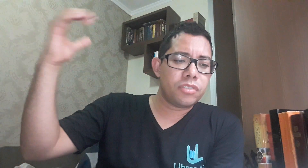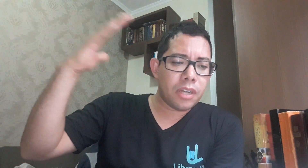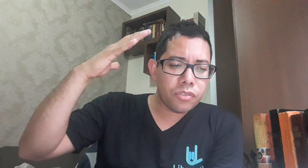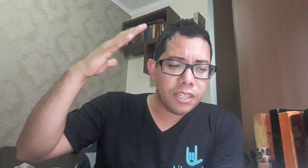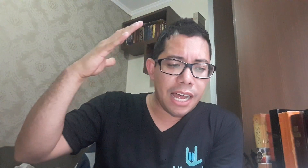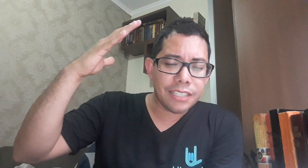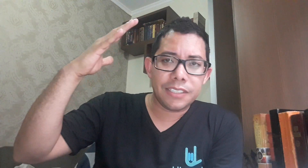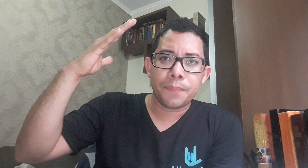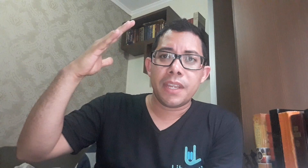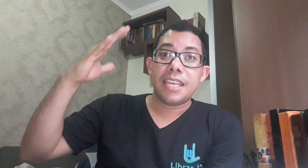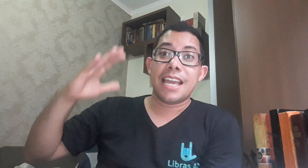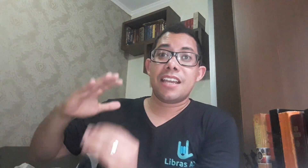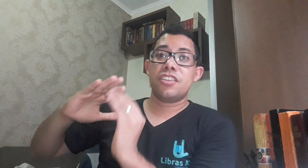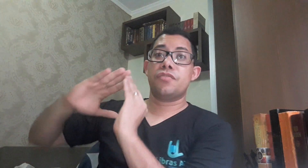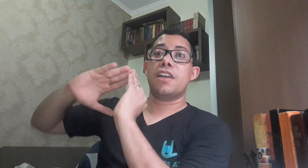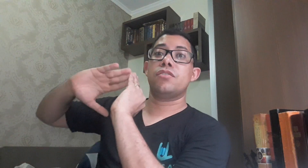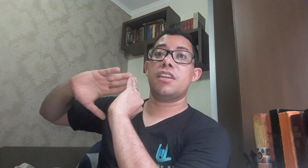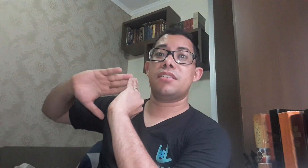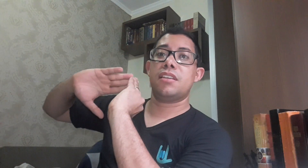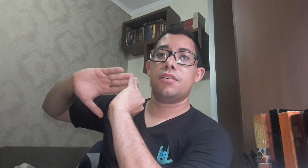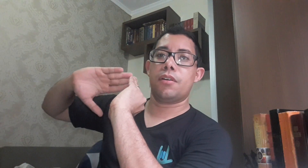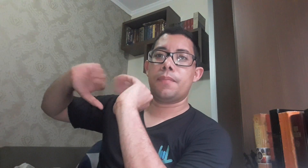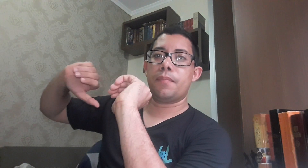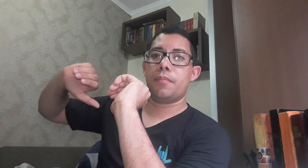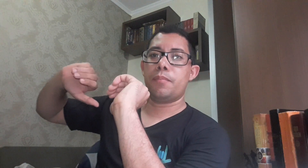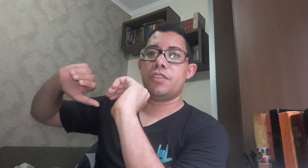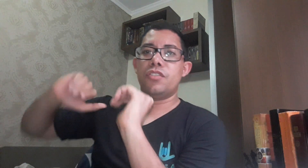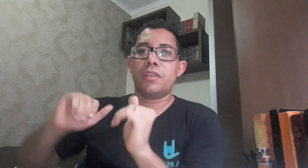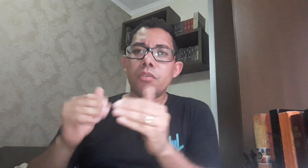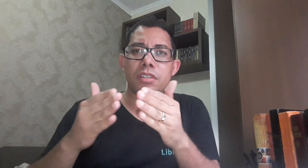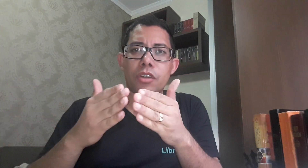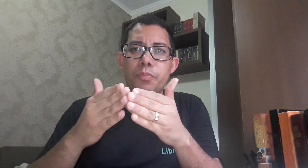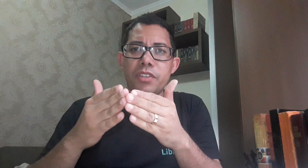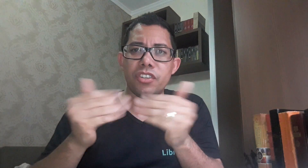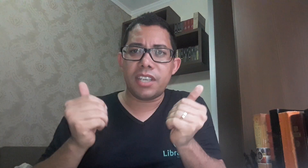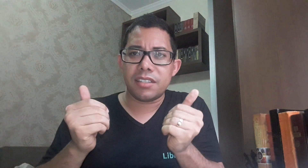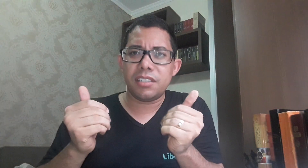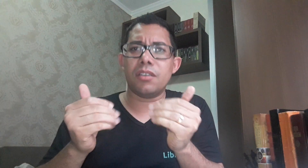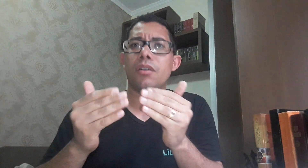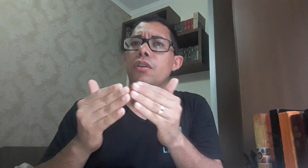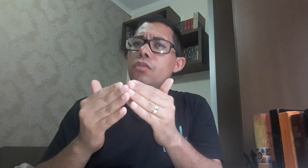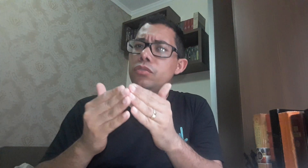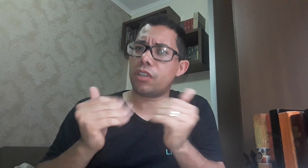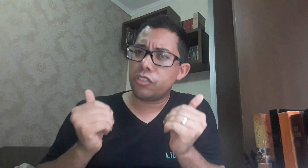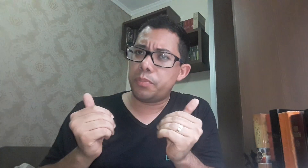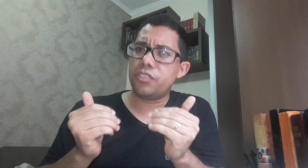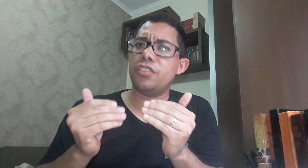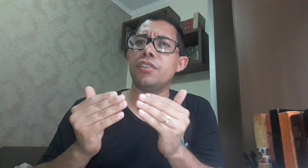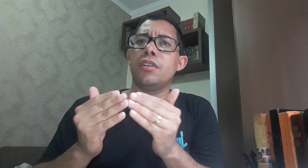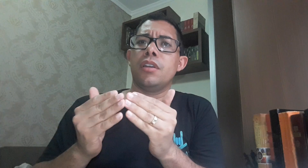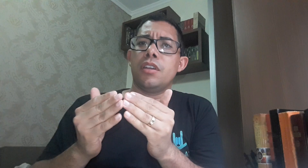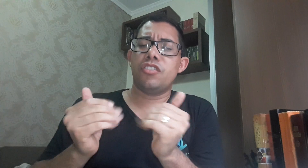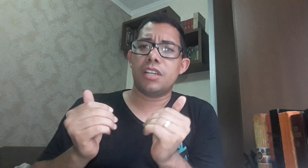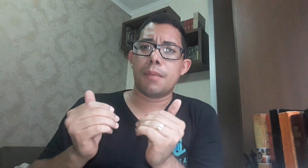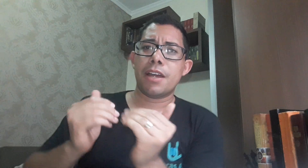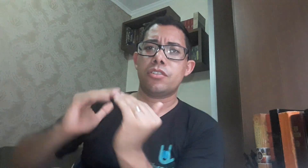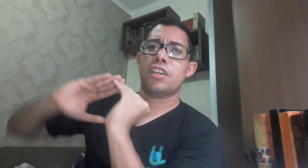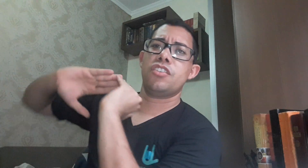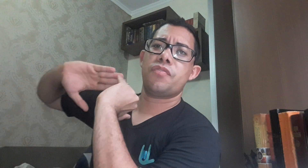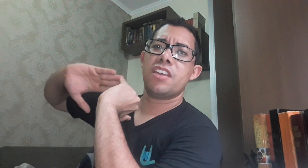sinal de graça. E aí a gente faz esse aqui ó, pedir. Tem um sinal de pedir aqui assim ó, o sinal de pedir, de clamar. Só que a gente faz